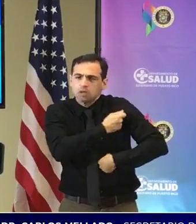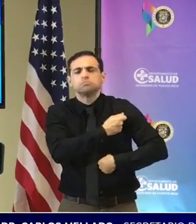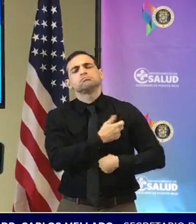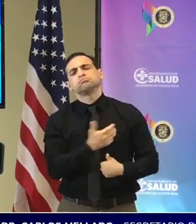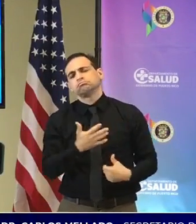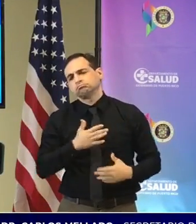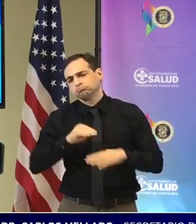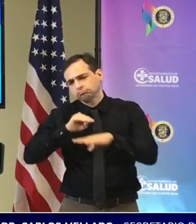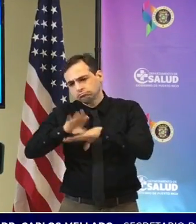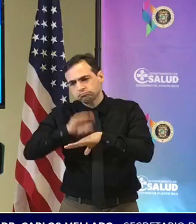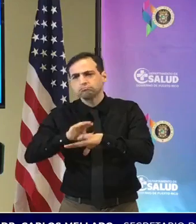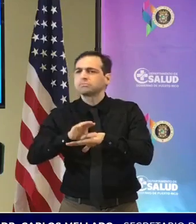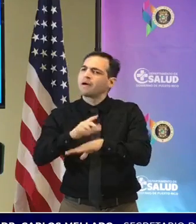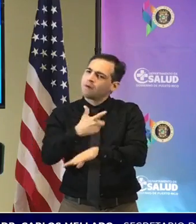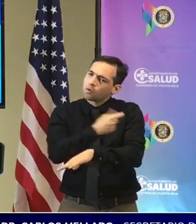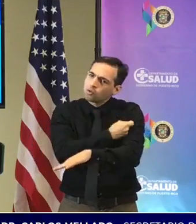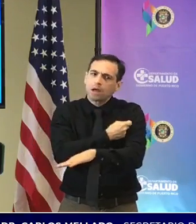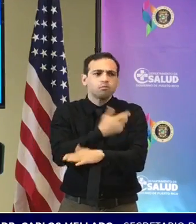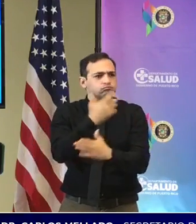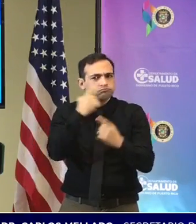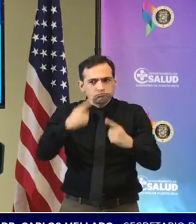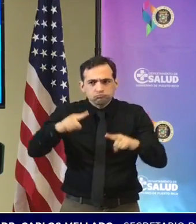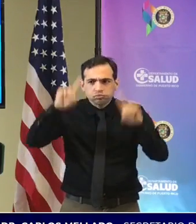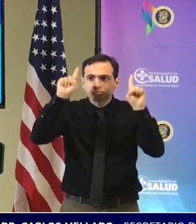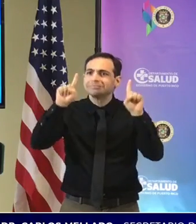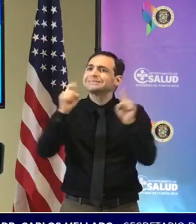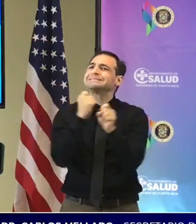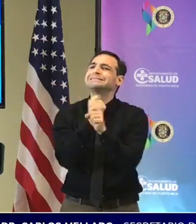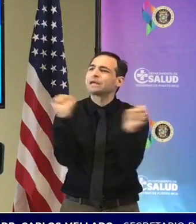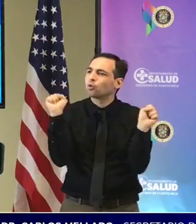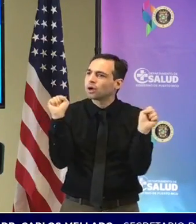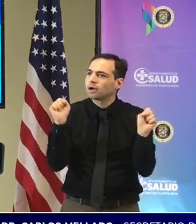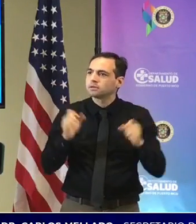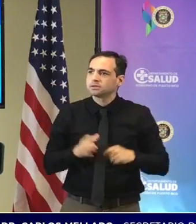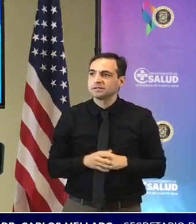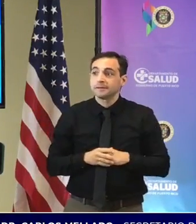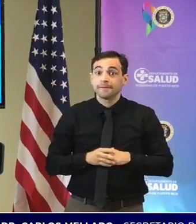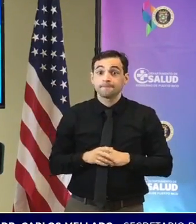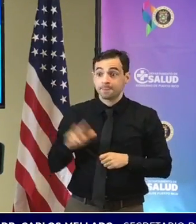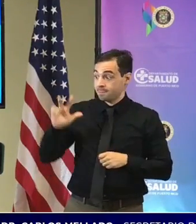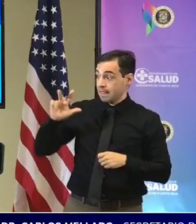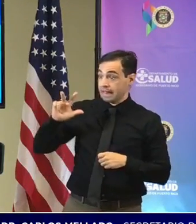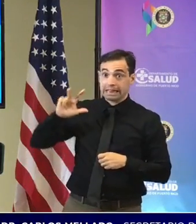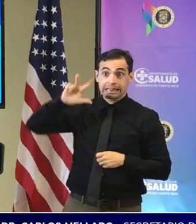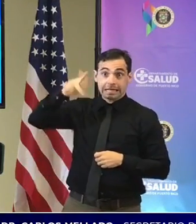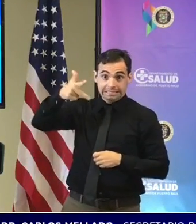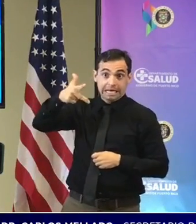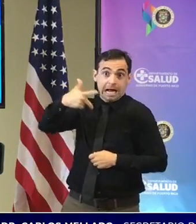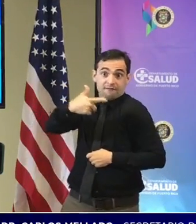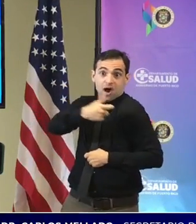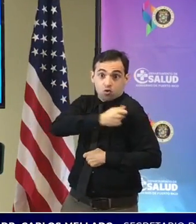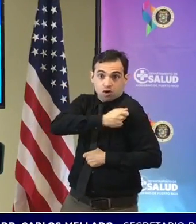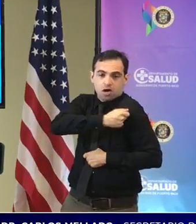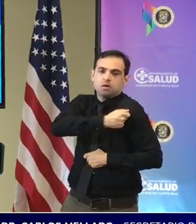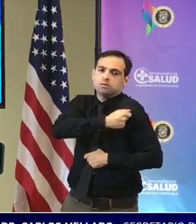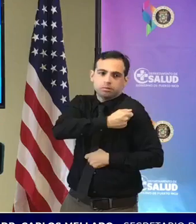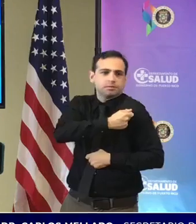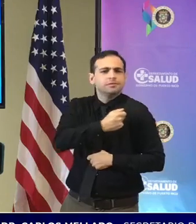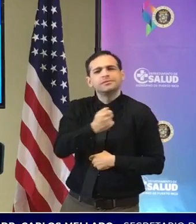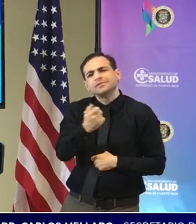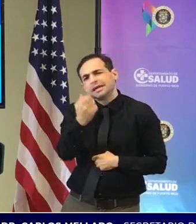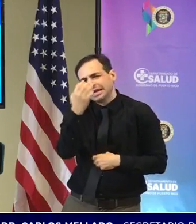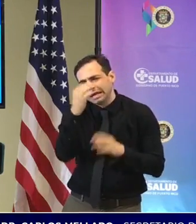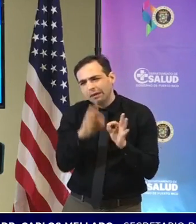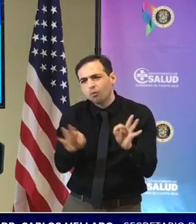vacunarse la vacuna es eficaz la vacuna es segura tenemos la tercera dosis de la vacuna es importante que la gente